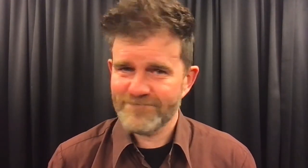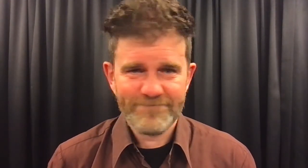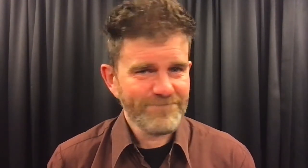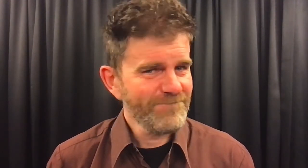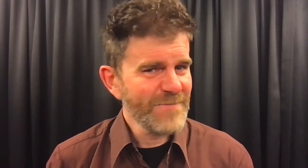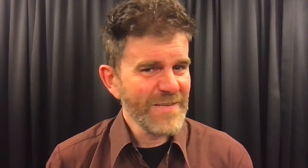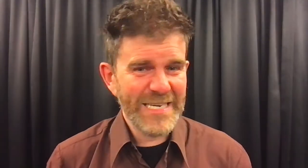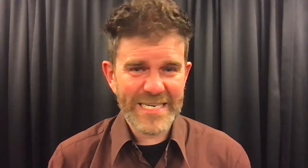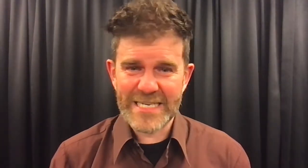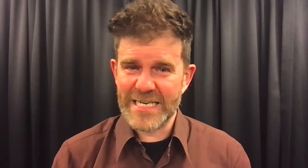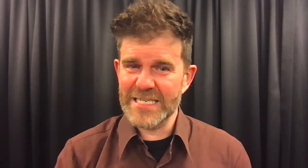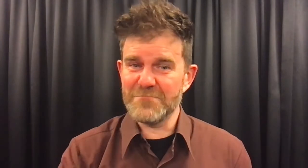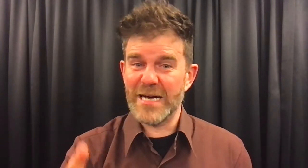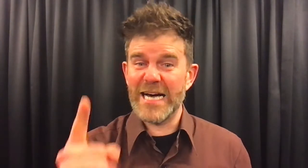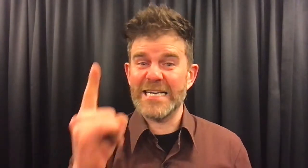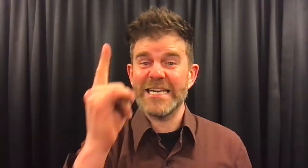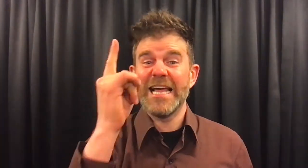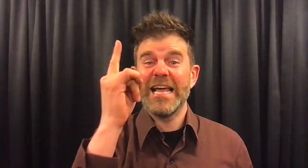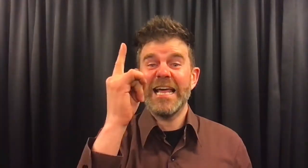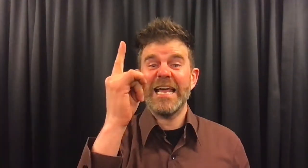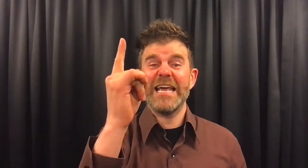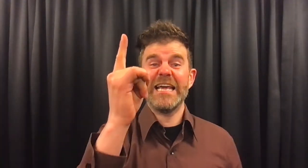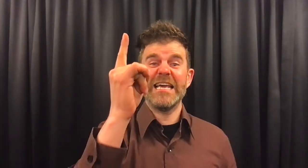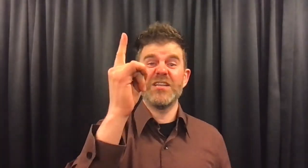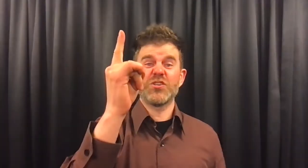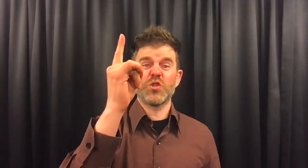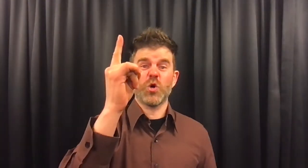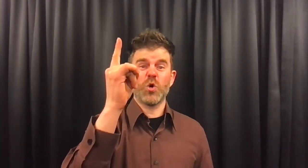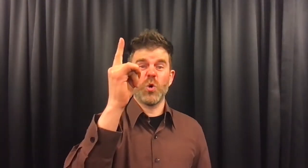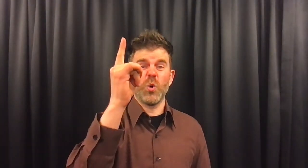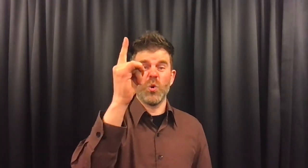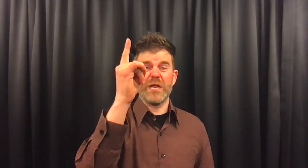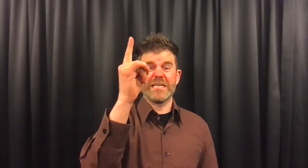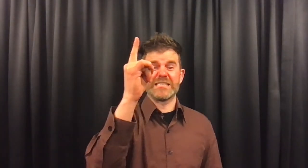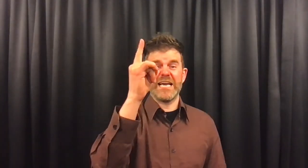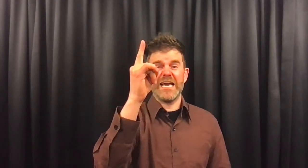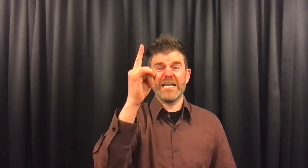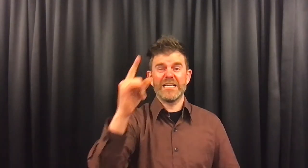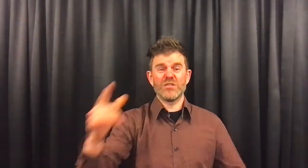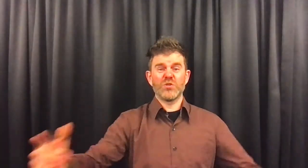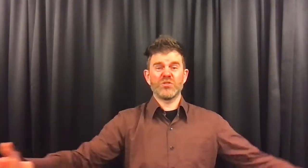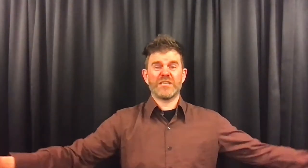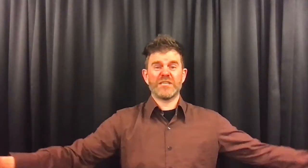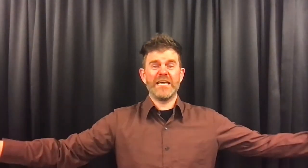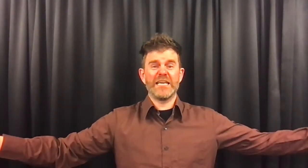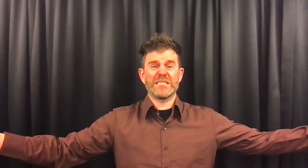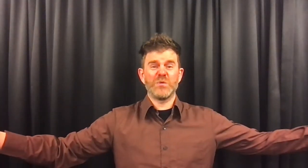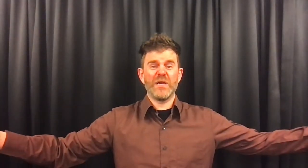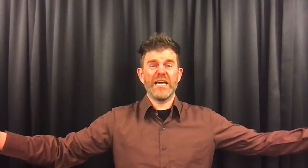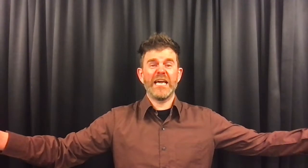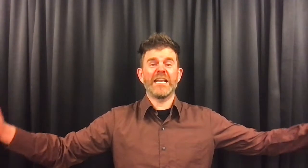Er kan er maar eentje de koning zijn. En dus kregen ze weer